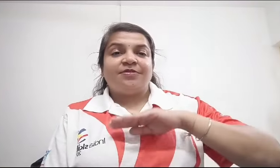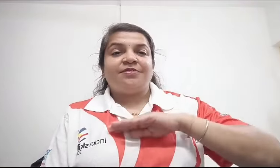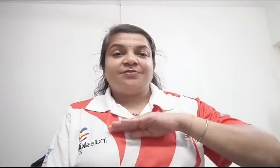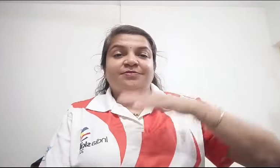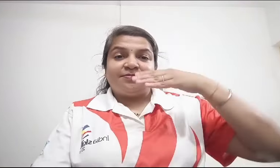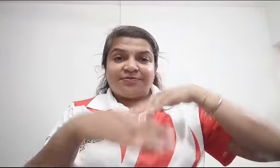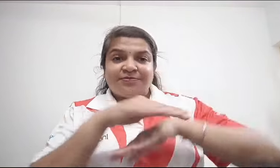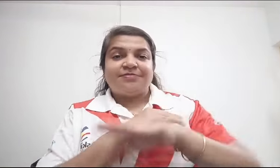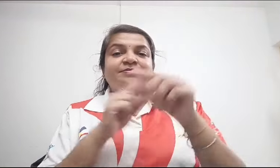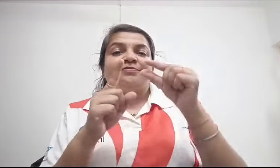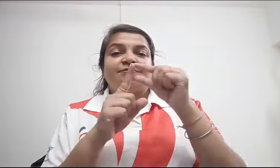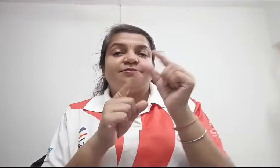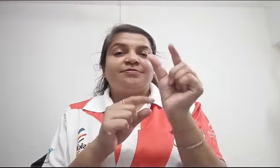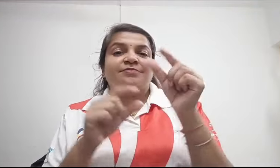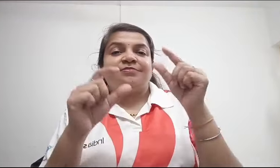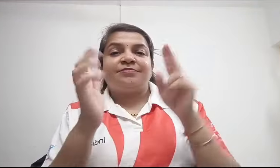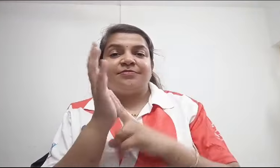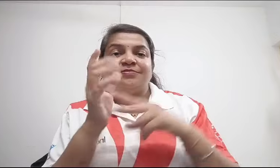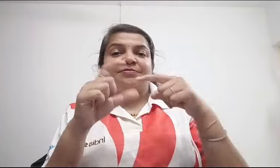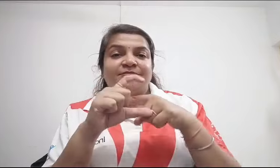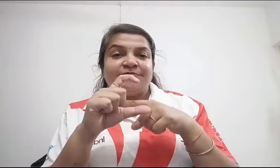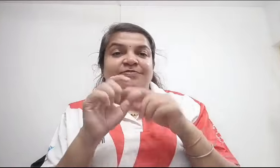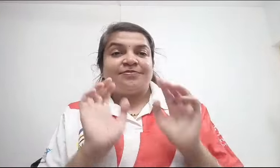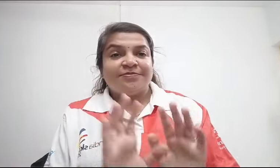महाराष्ट्र स्टेट में पूना डिस्टिक में रहती हूँ,